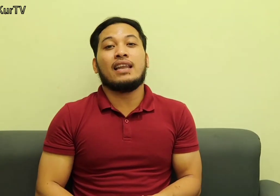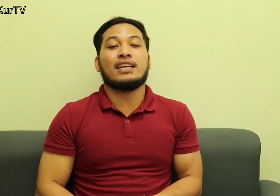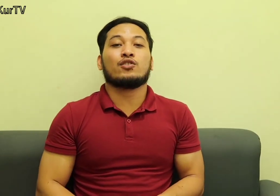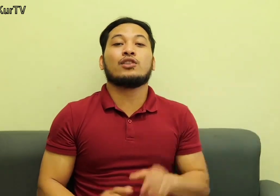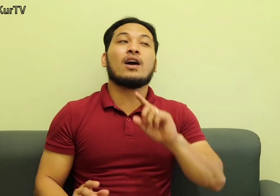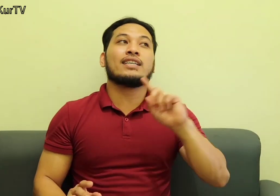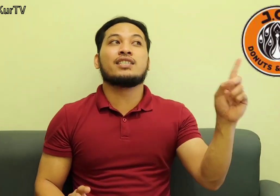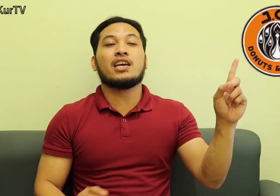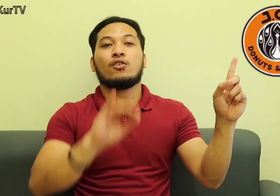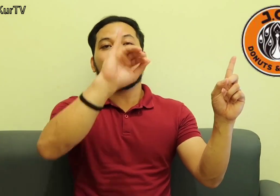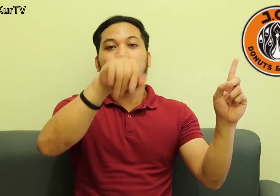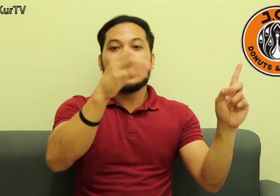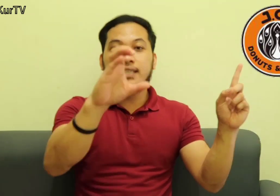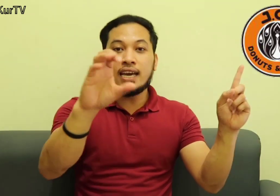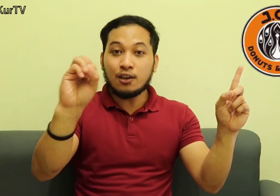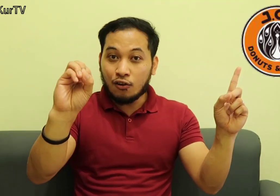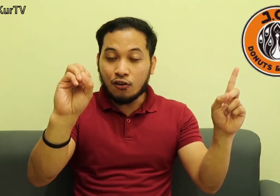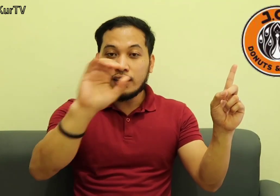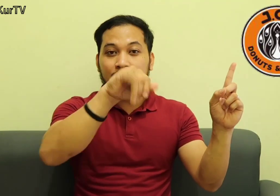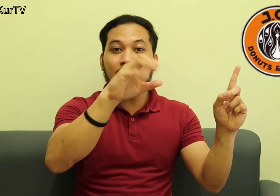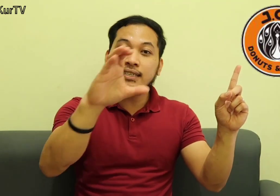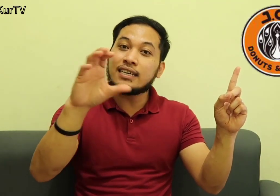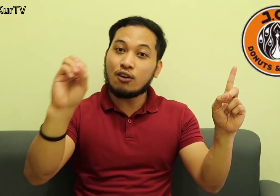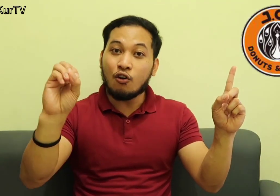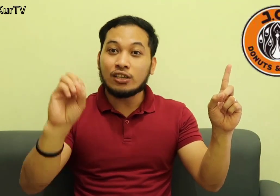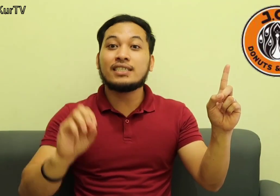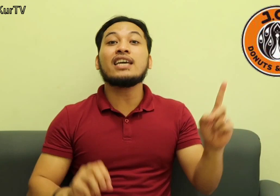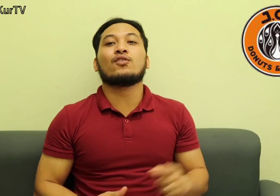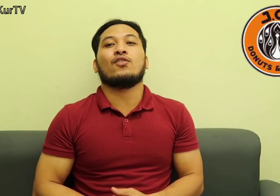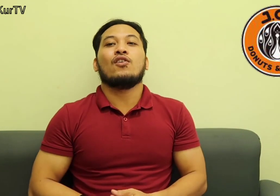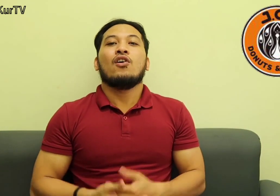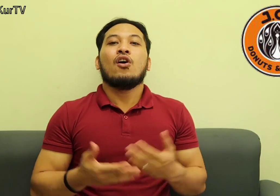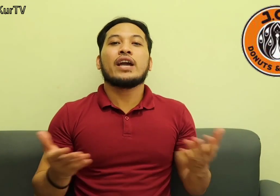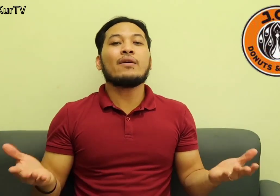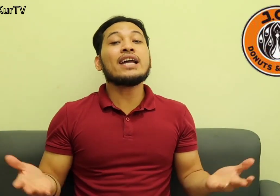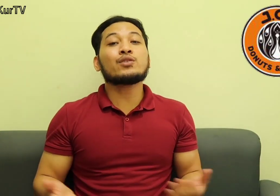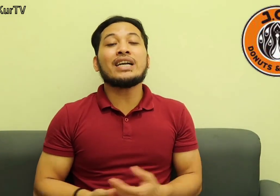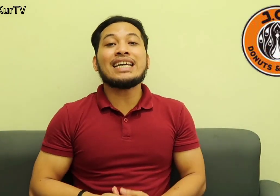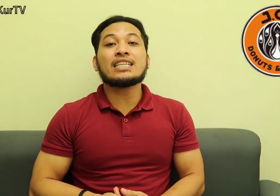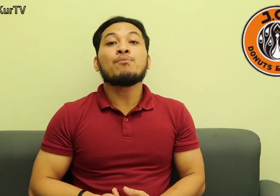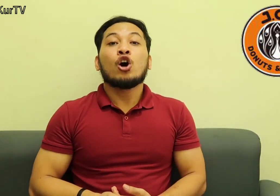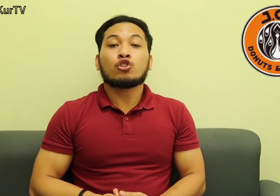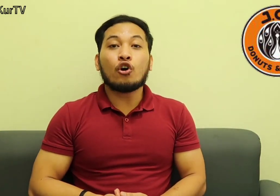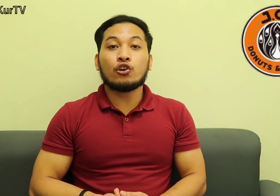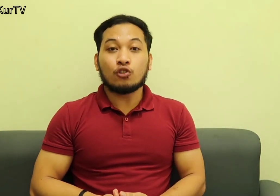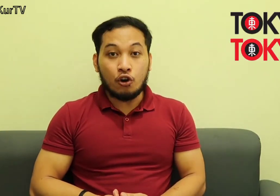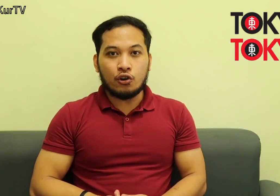bilhen So, ito nga is J. Co J. Co J. C. O J. Co Okay, our next word is Tokyo, Tokyo